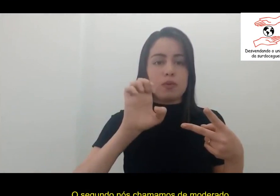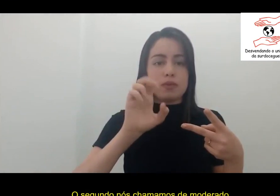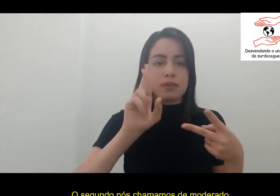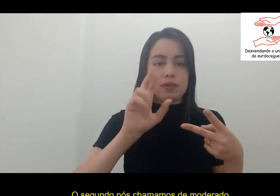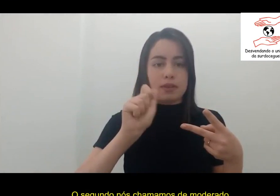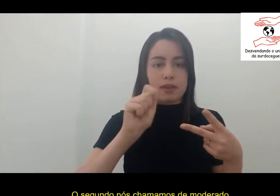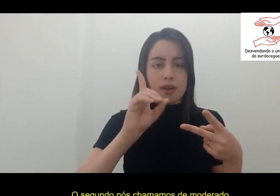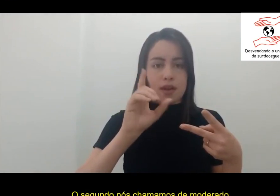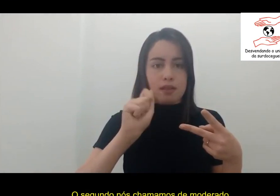moderado.